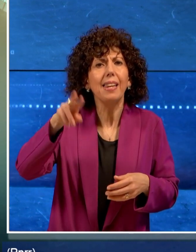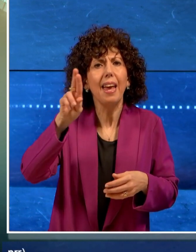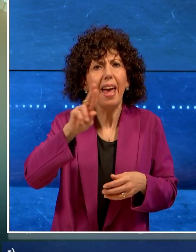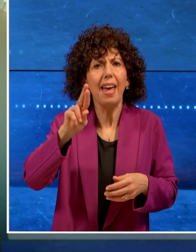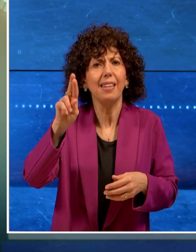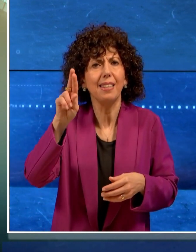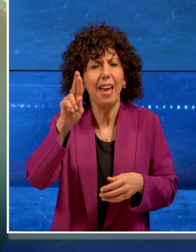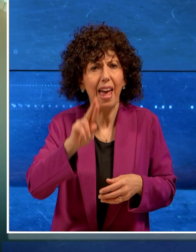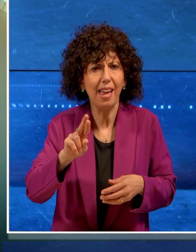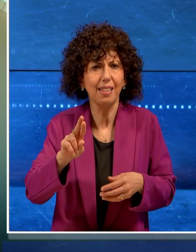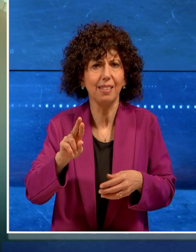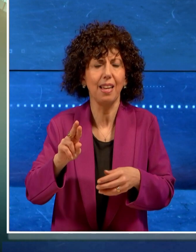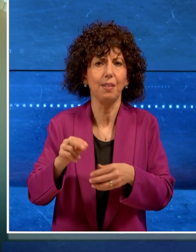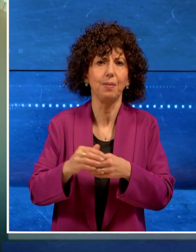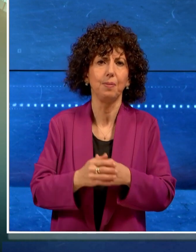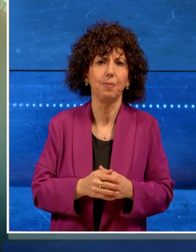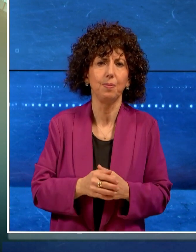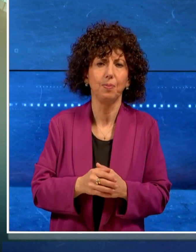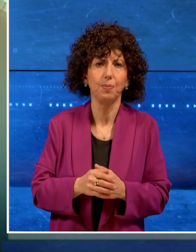Ripresa e Resilienza.